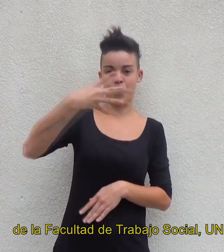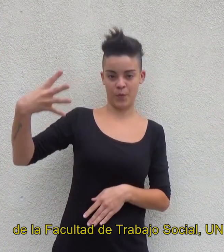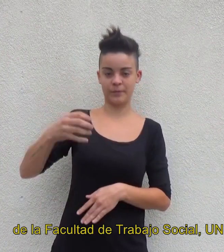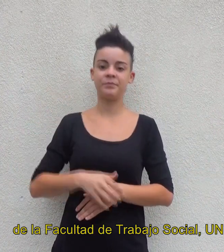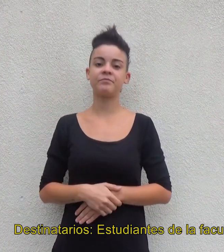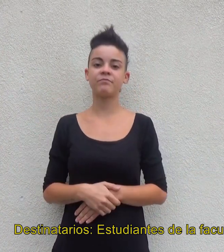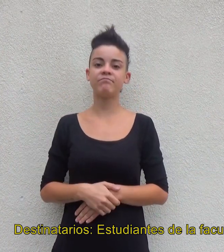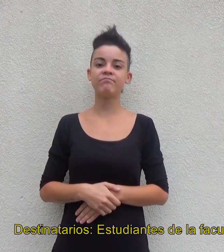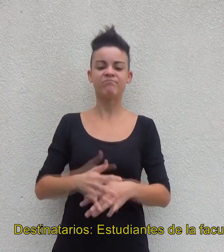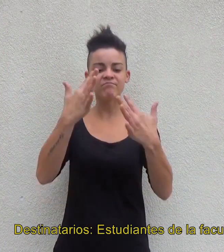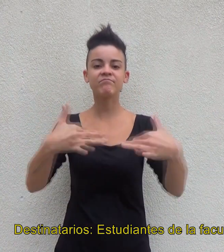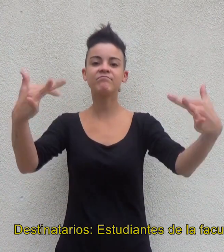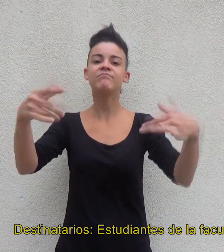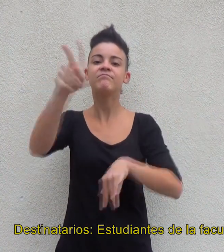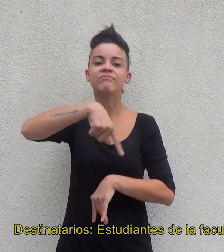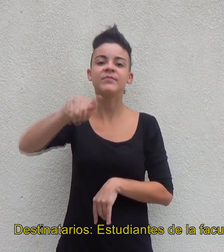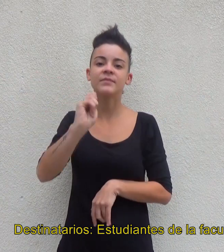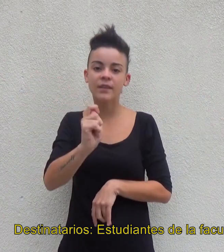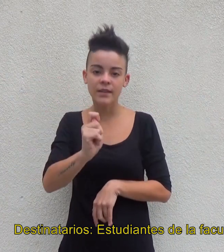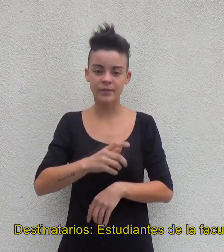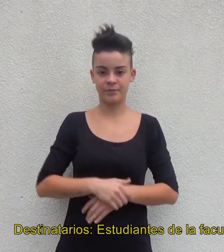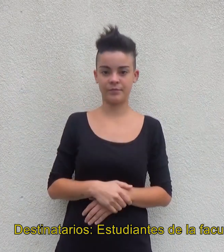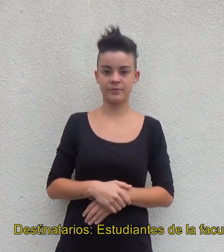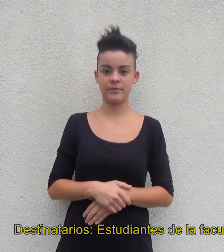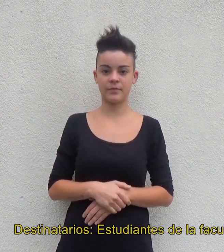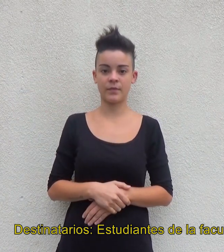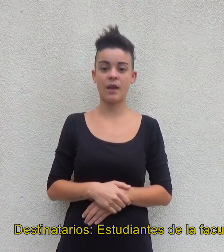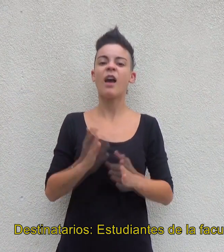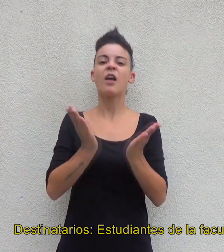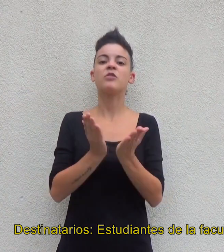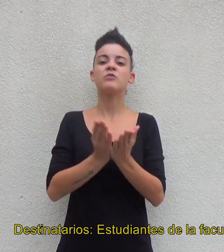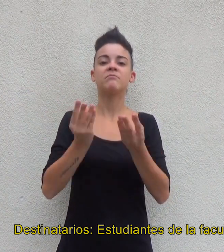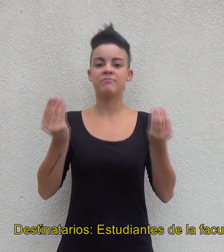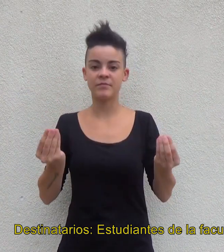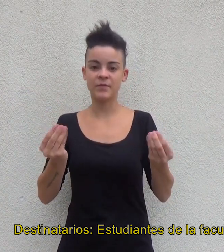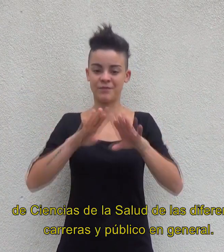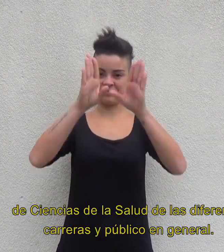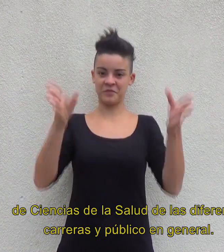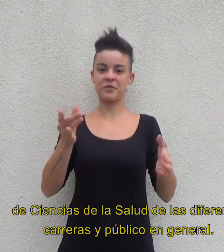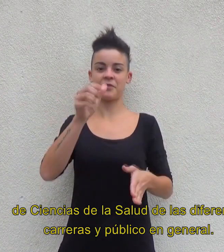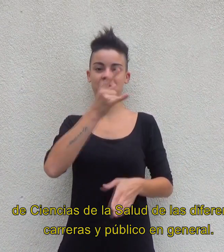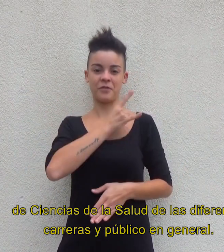Destinatarios Estudiantes Facultad de Ciencias de la Salud de las diferentes carreras